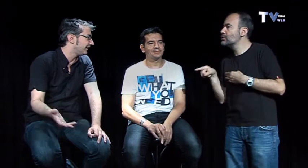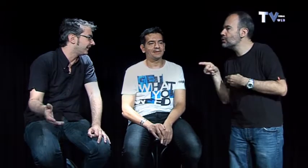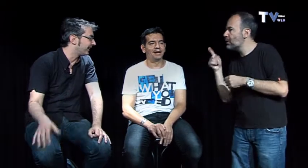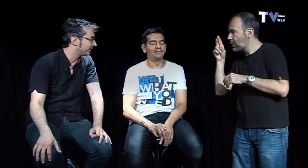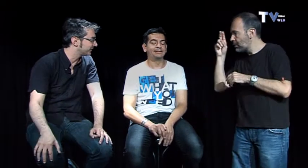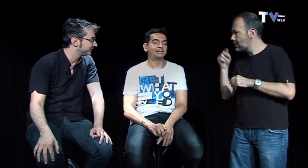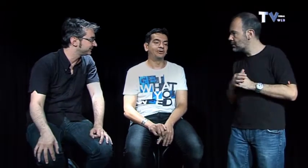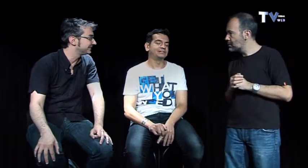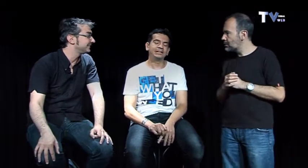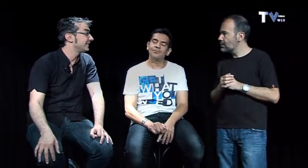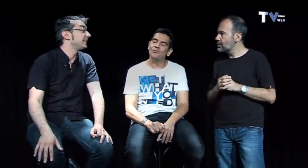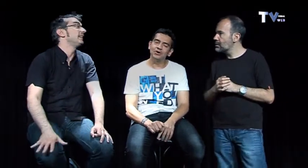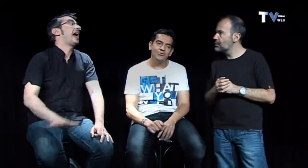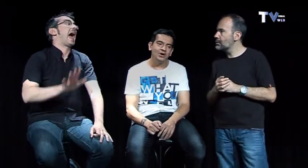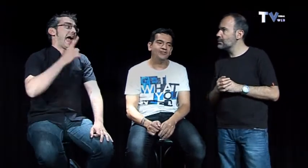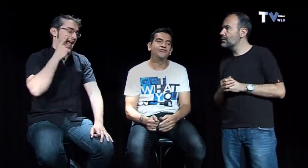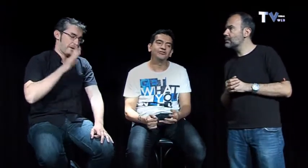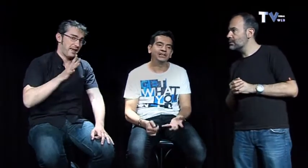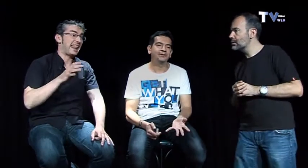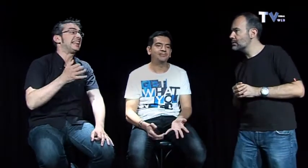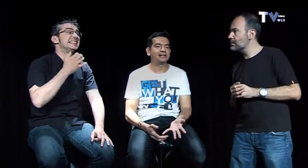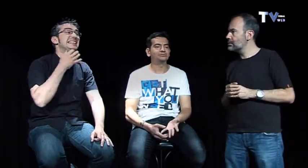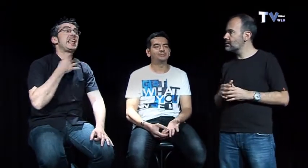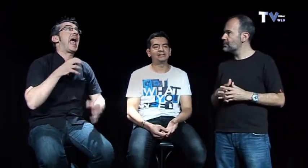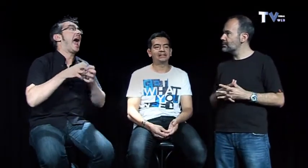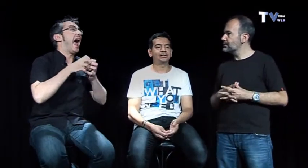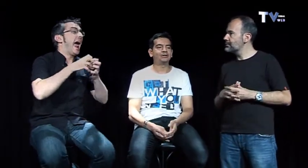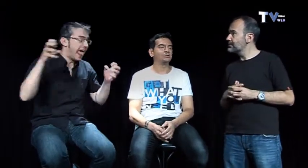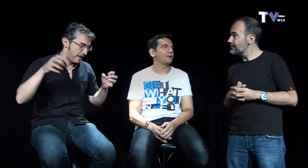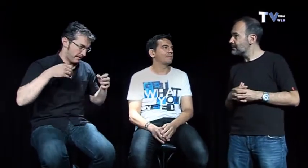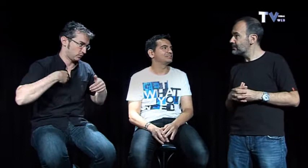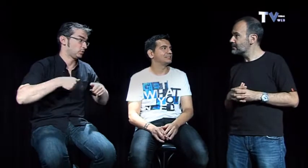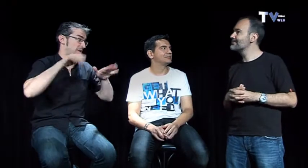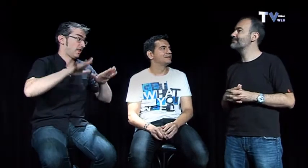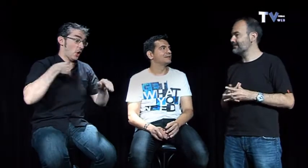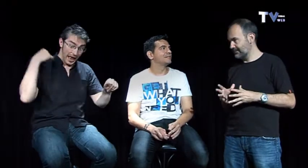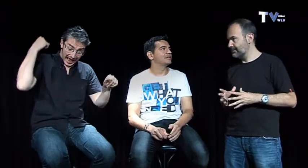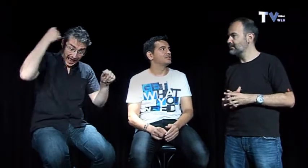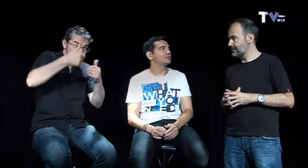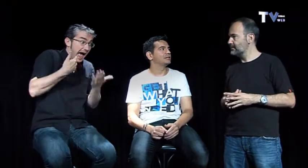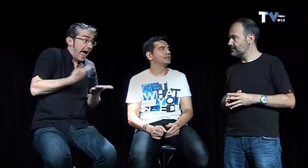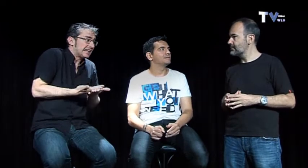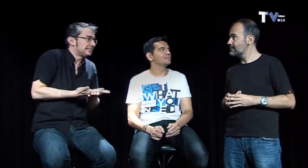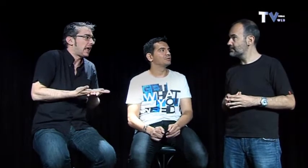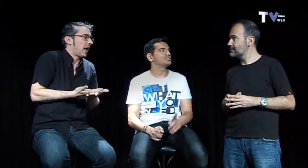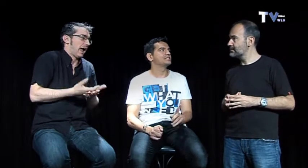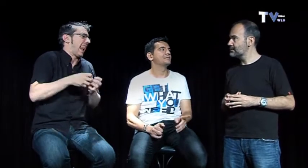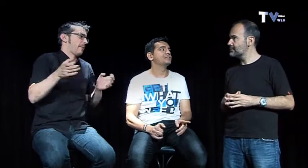a ver tengo que estar muy muy afónico para suspenderlo y nunca me ha pasado de hecho no sé si sabes que